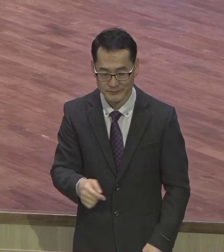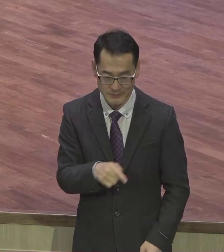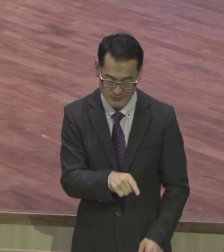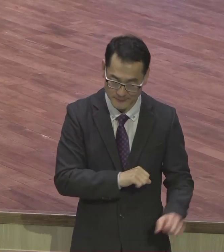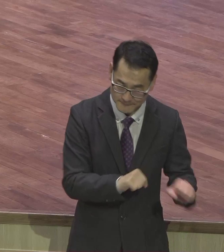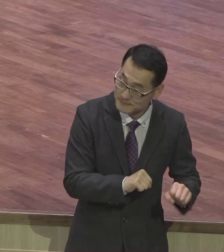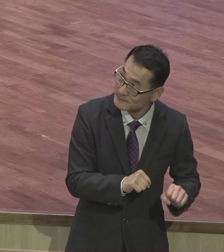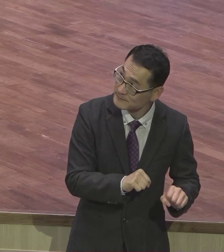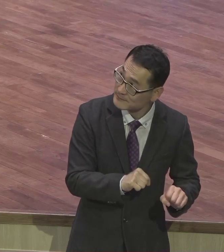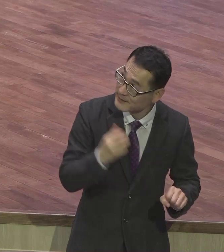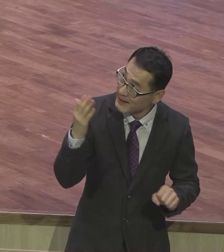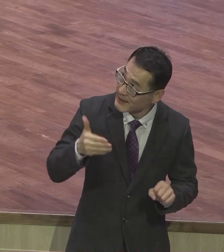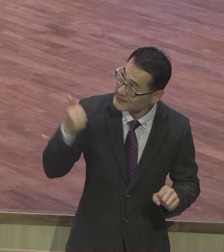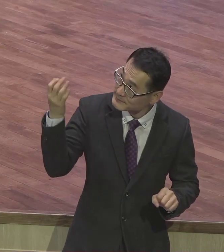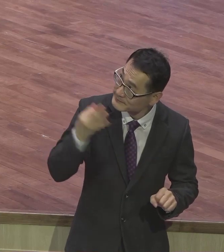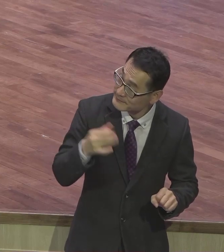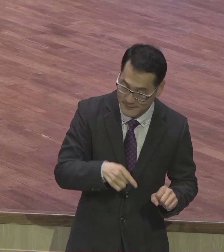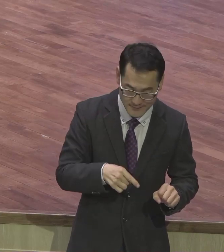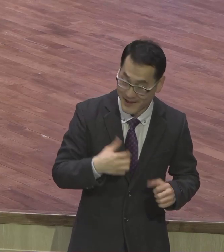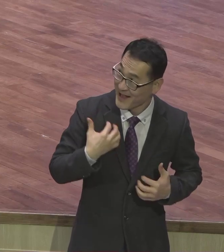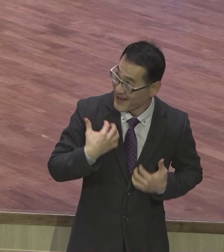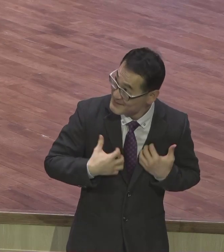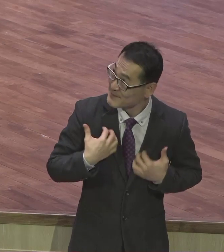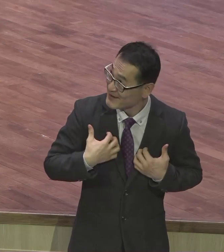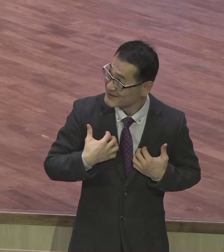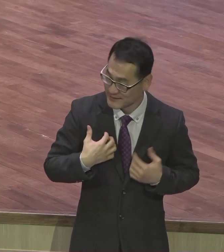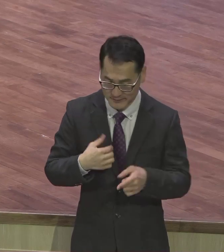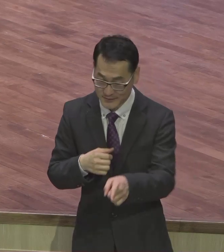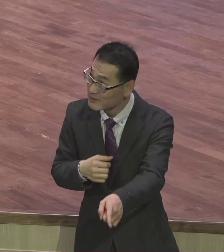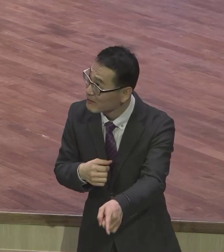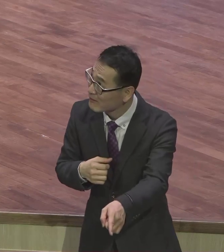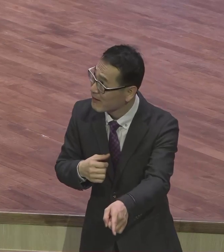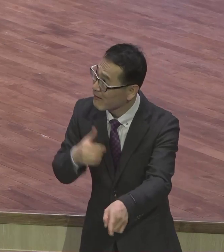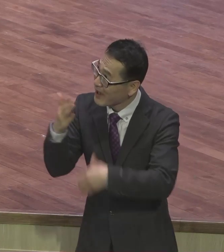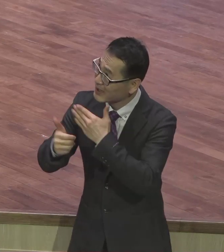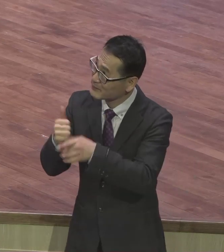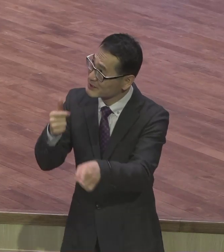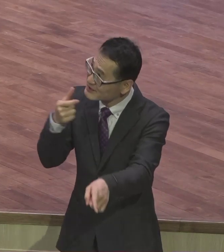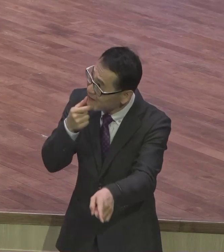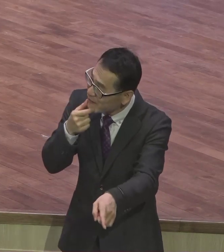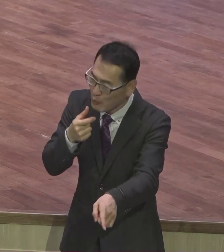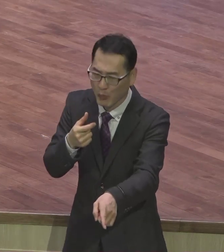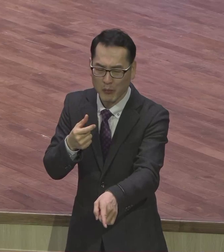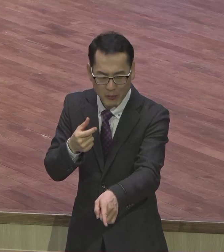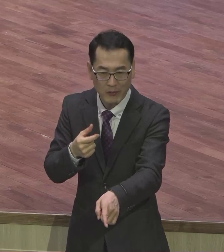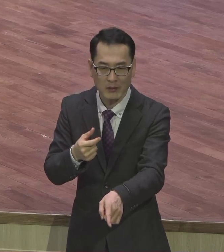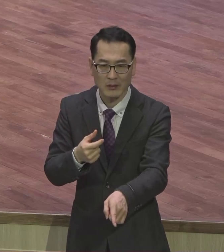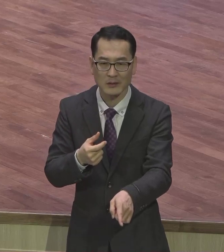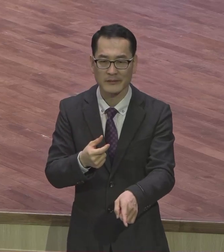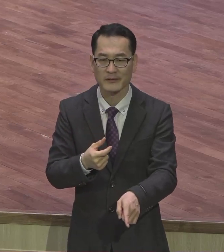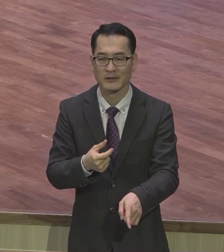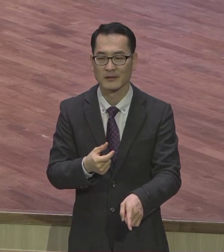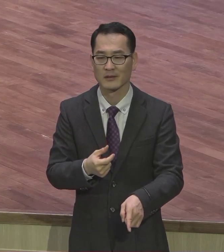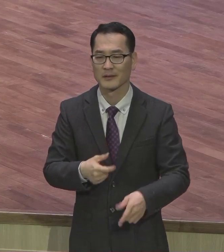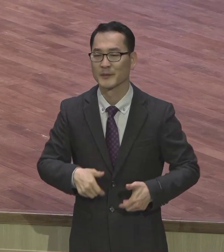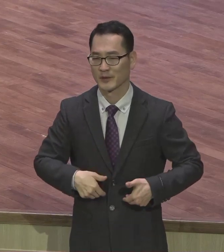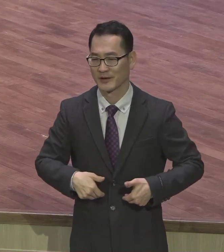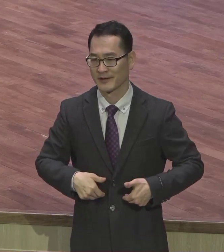이렇게 하면 하나님 좀 슬퍼하시겠다. 여러분이요 어떤 문제나 사건을 여러분이